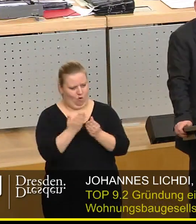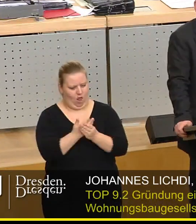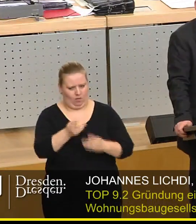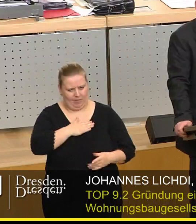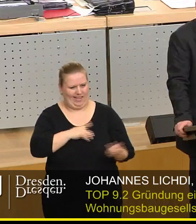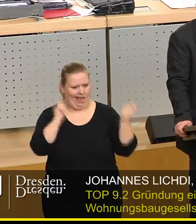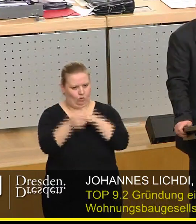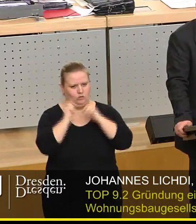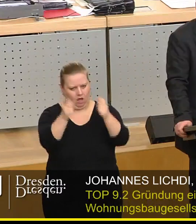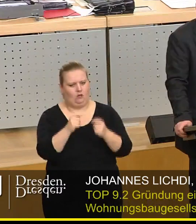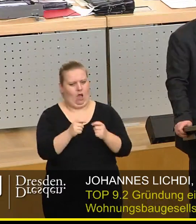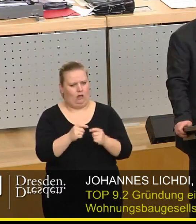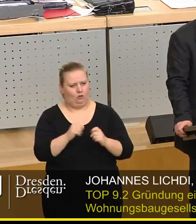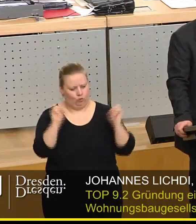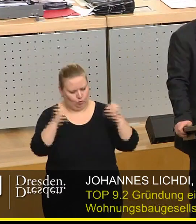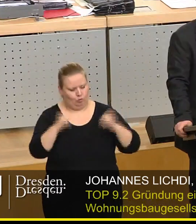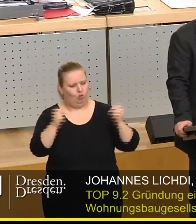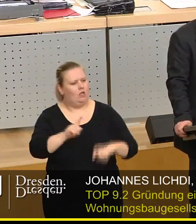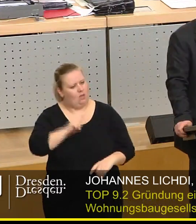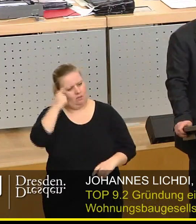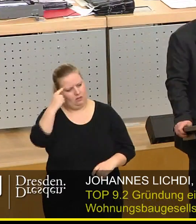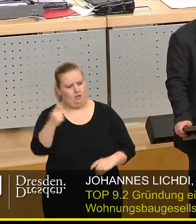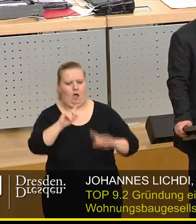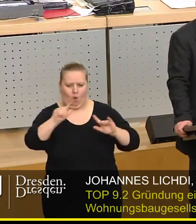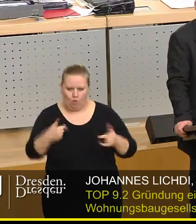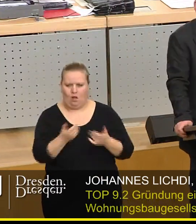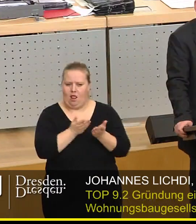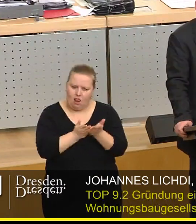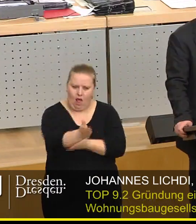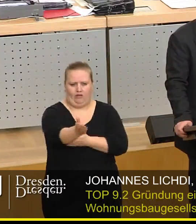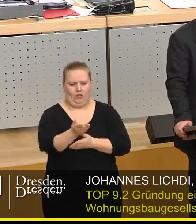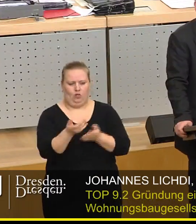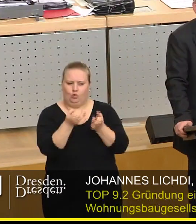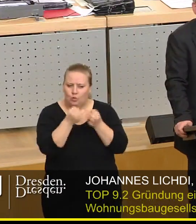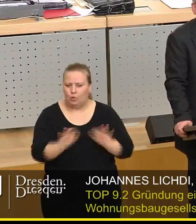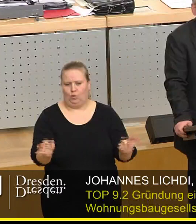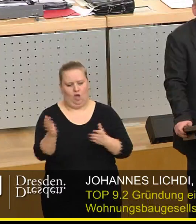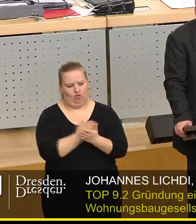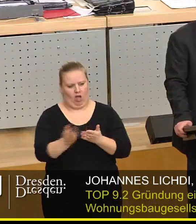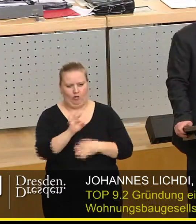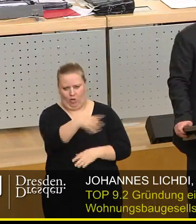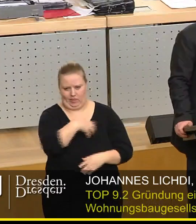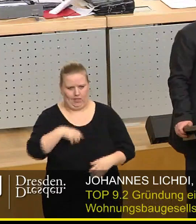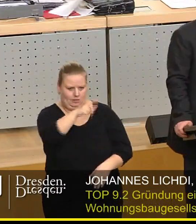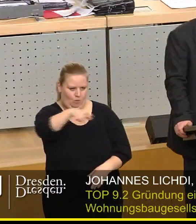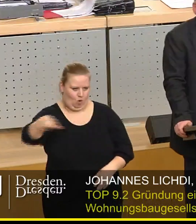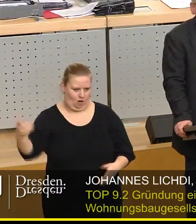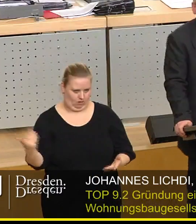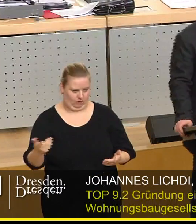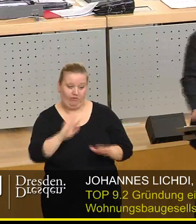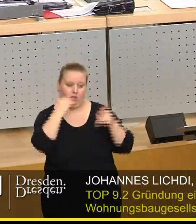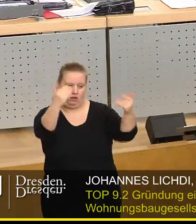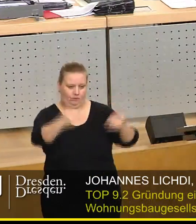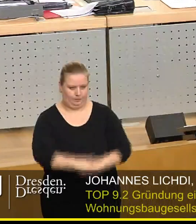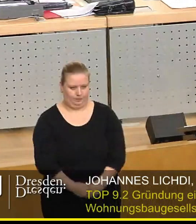mit unserem Änderungsantrag zustimmen. Und dann bin ich mir sehr sicher, dass wir eine sehr langfristige und sehr gute Entscheidung für die Dresdnerinnen und Dresdner getroffen haben.